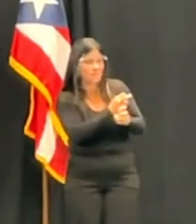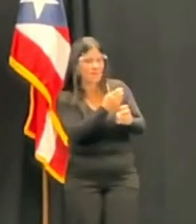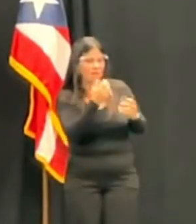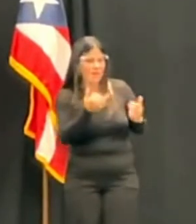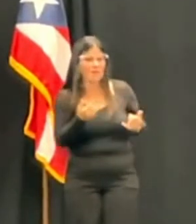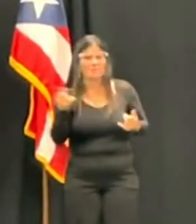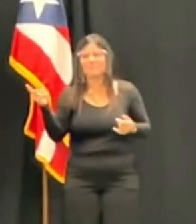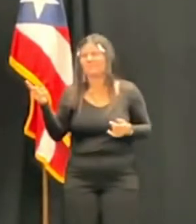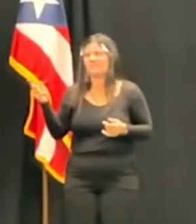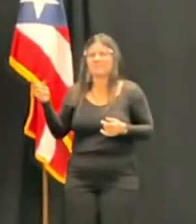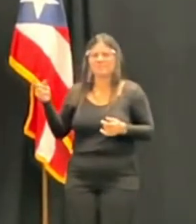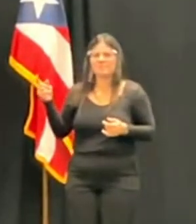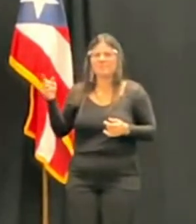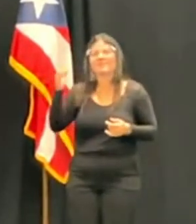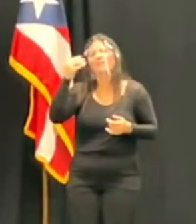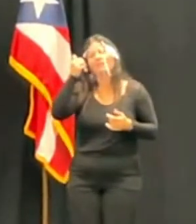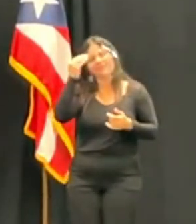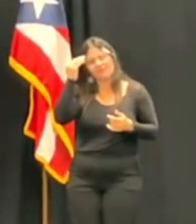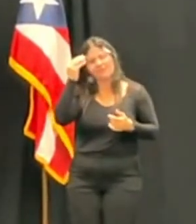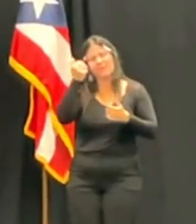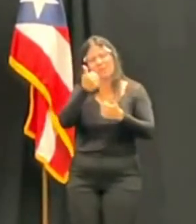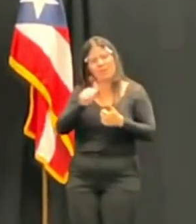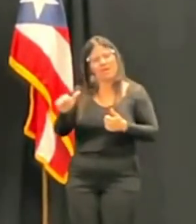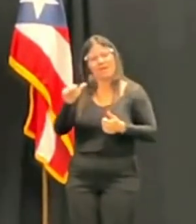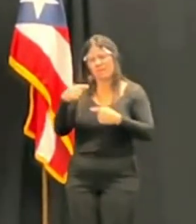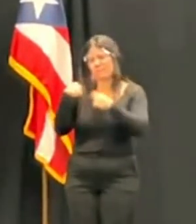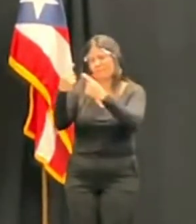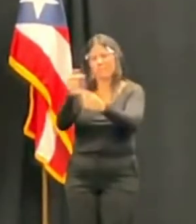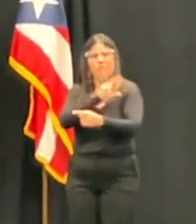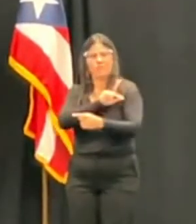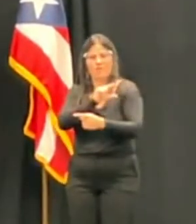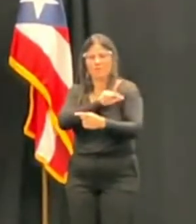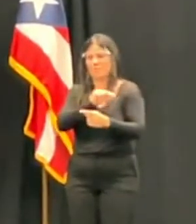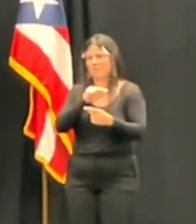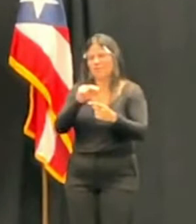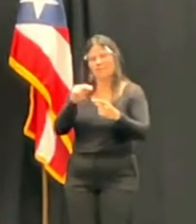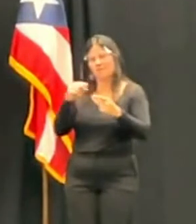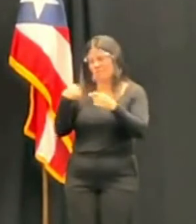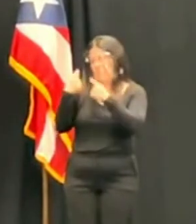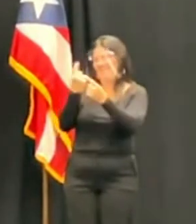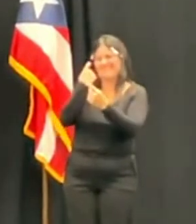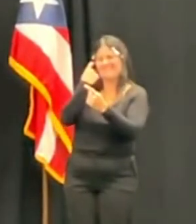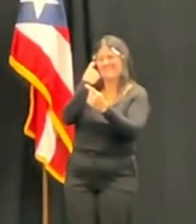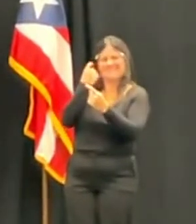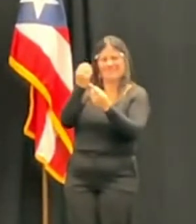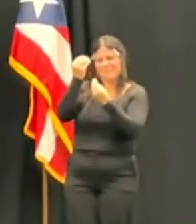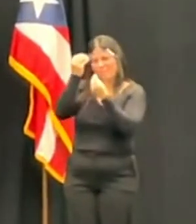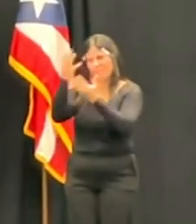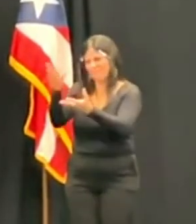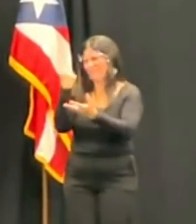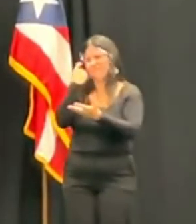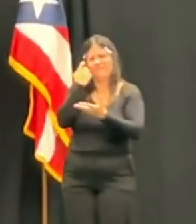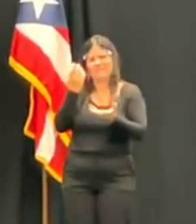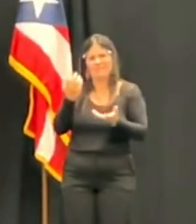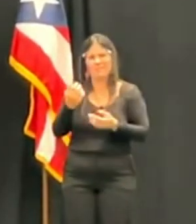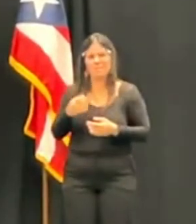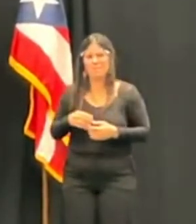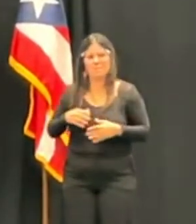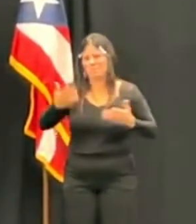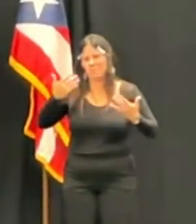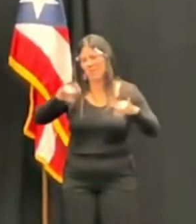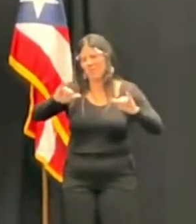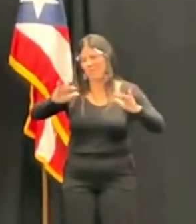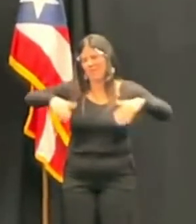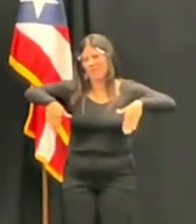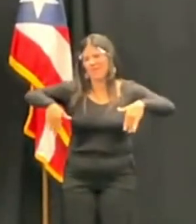le indiqué que desde noviembre ya yo le había notificado al presidente que la candidata era Maritere Brignoli Martín. En ese momento,